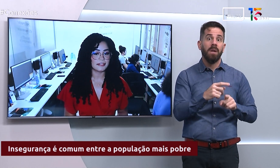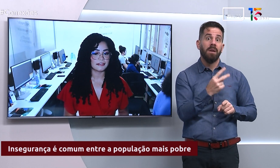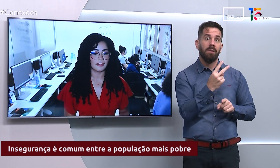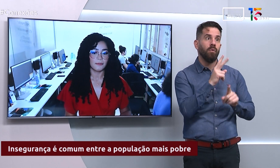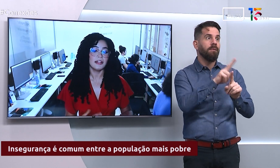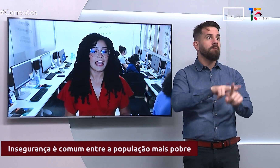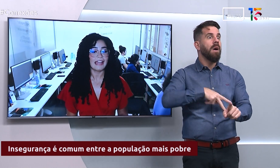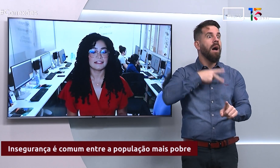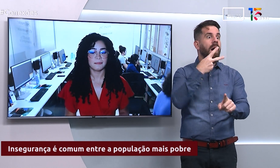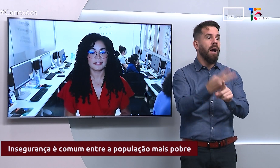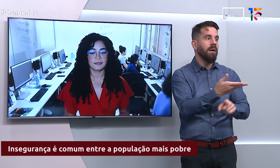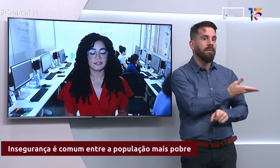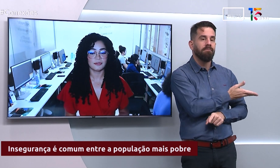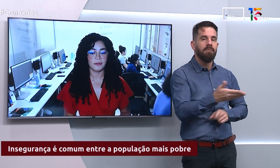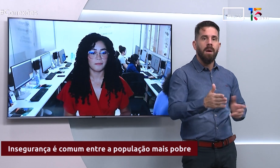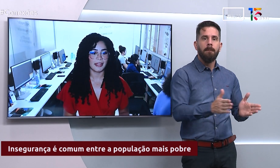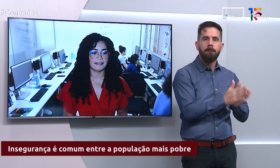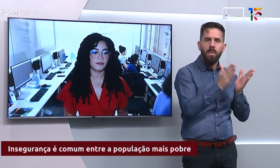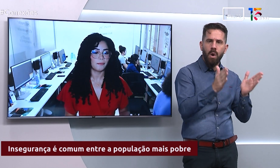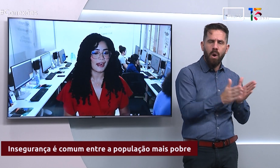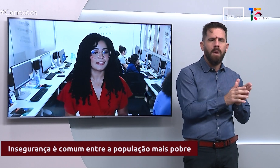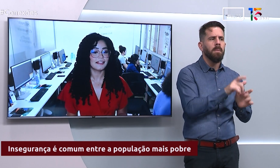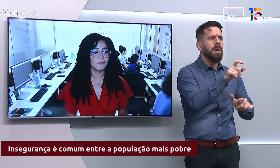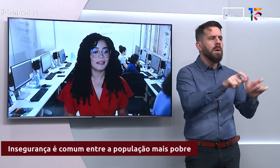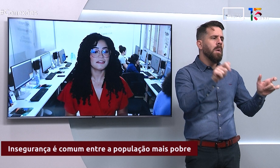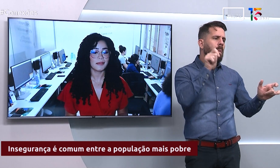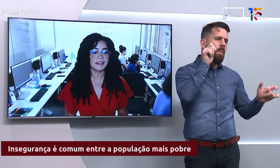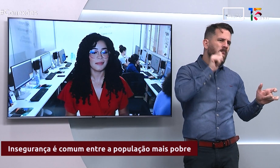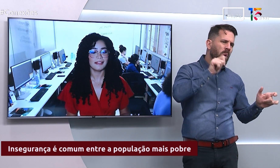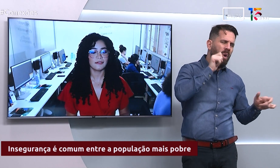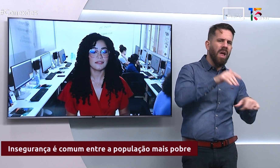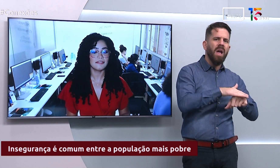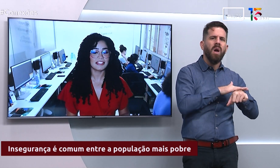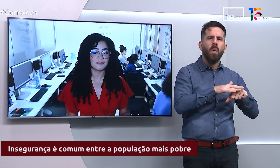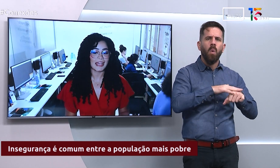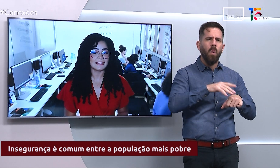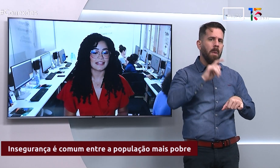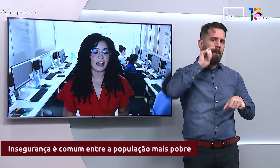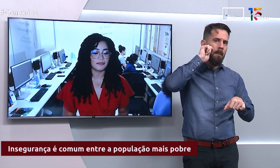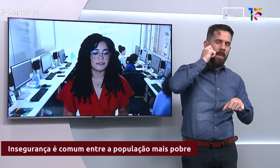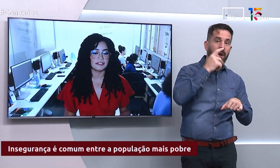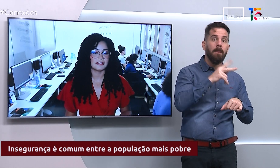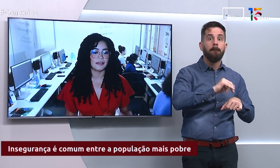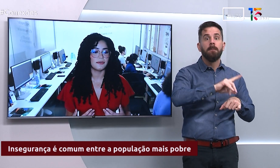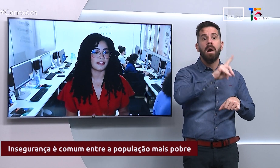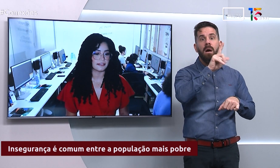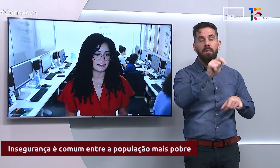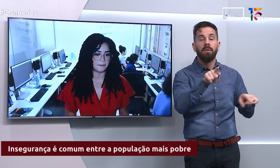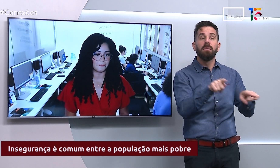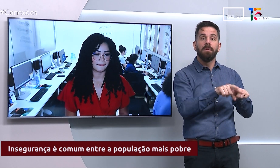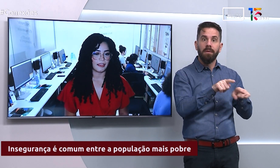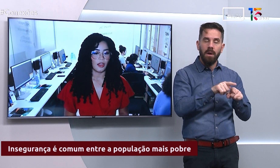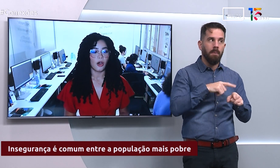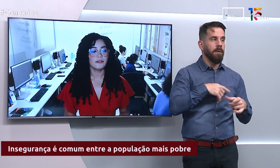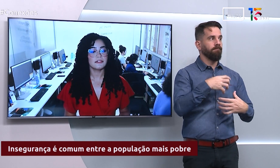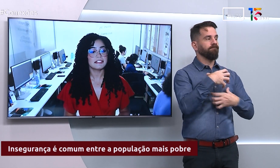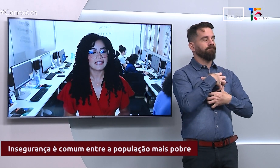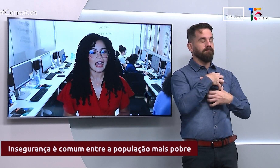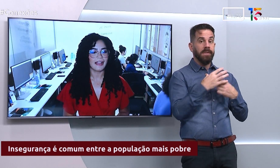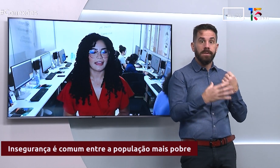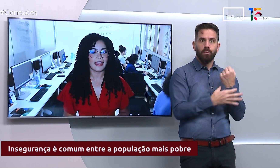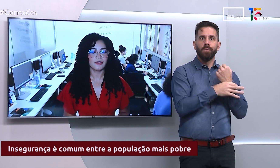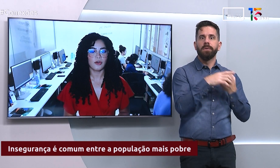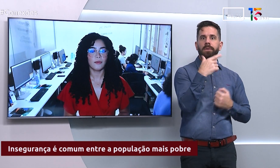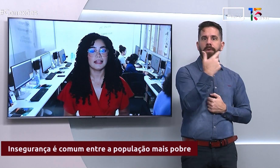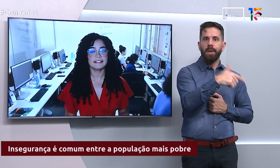pobres. Mulheres e pessoas de cor preta ou parda também experimentam níveis mais altos de insegurança. Outro